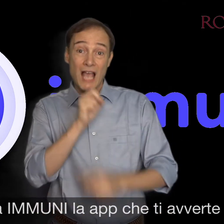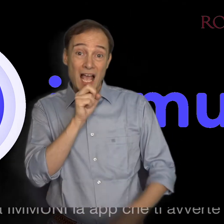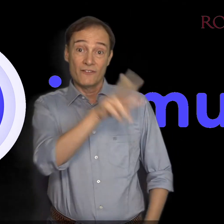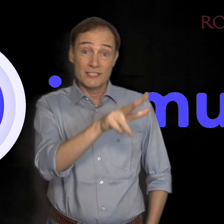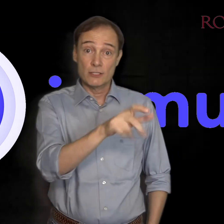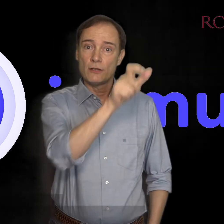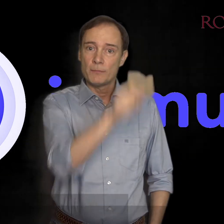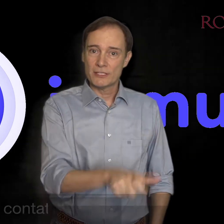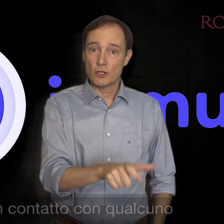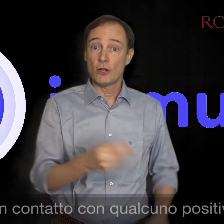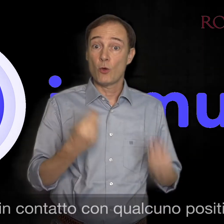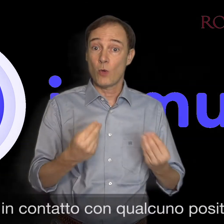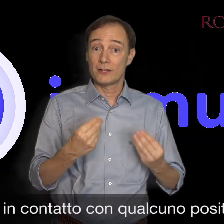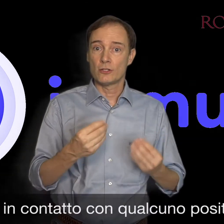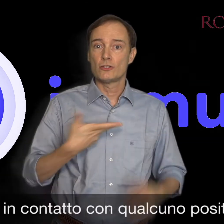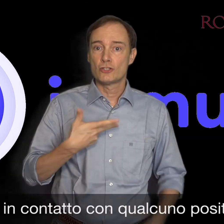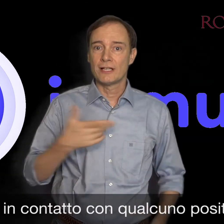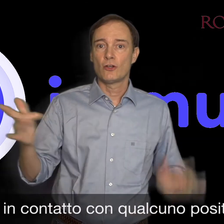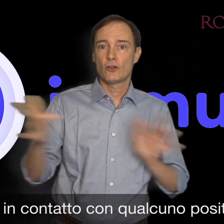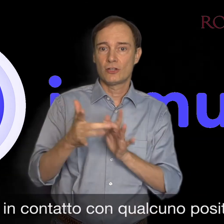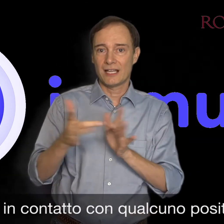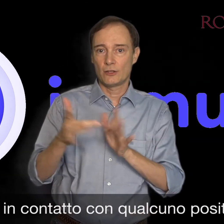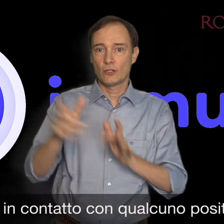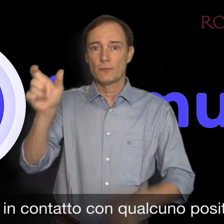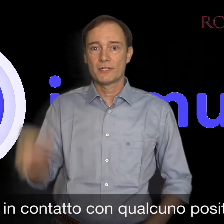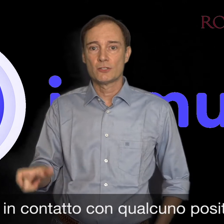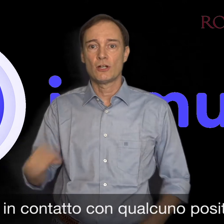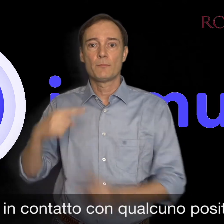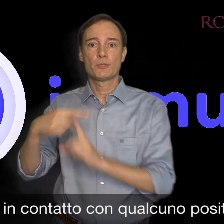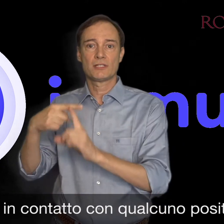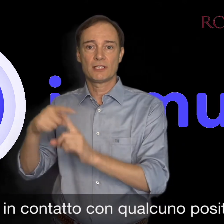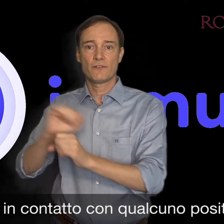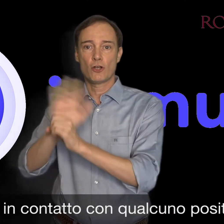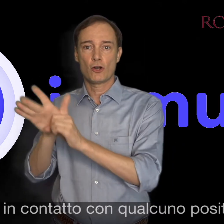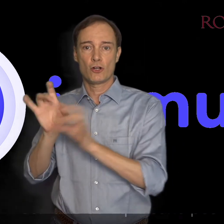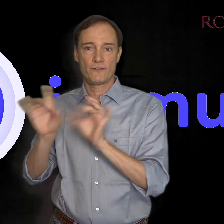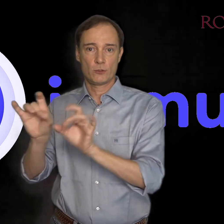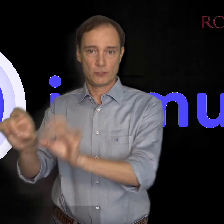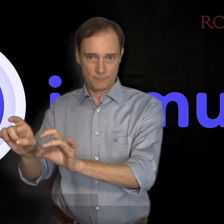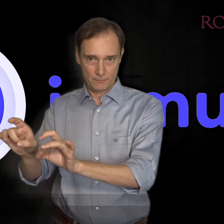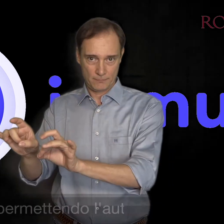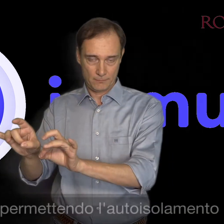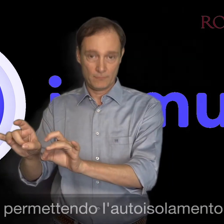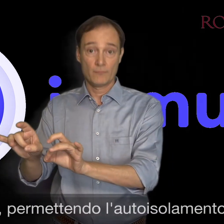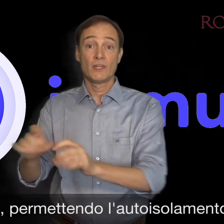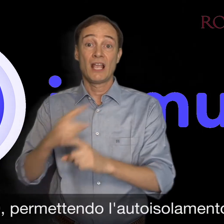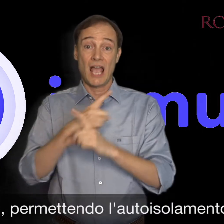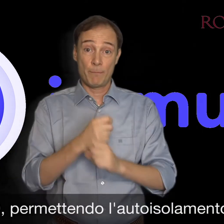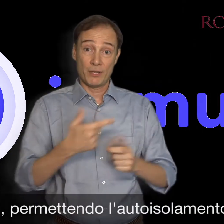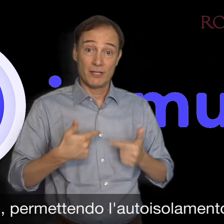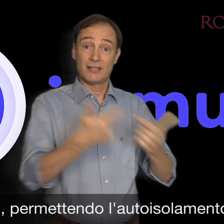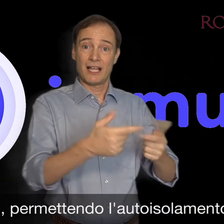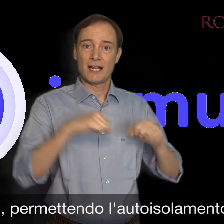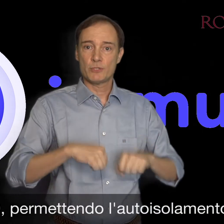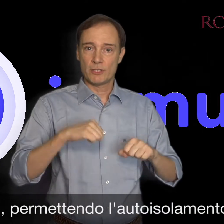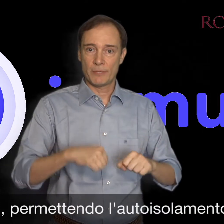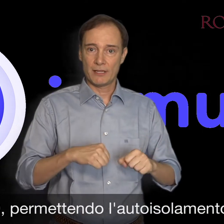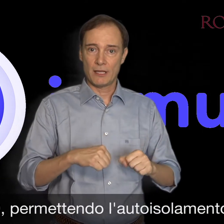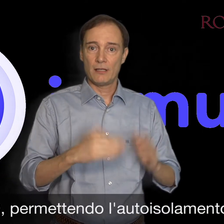qualcuno positivo al Covid-19, permettendo l'autoisolamento per